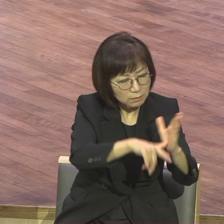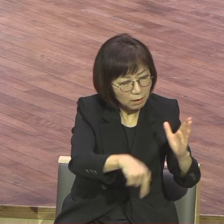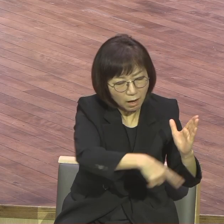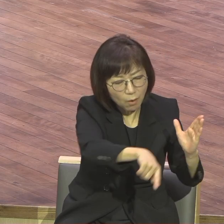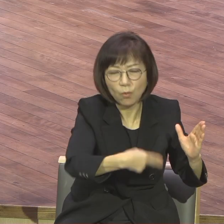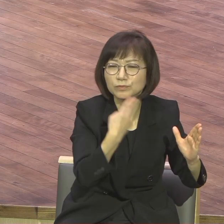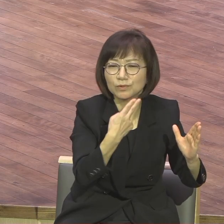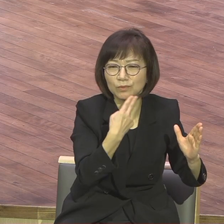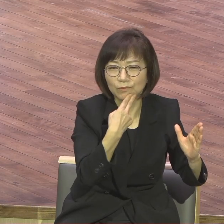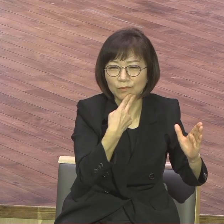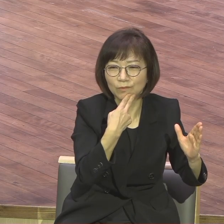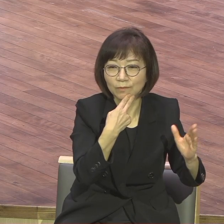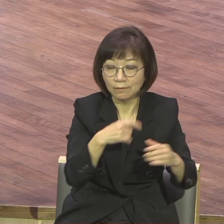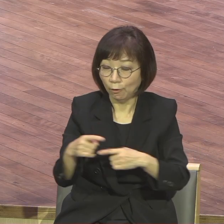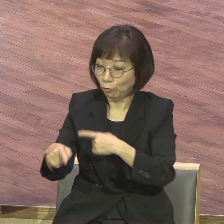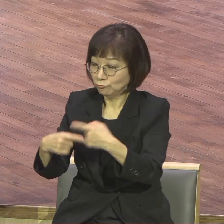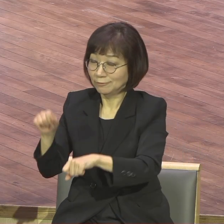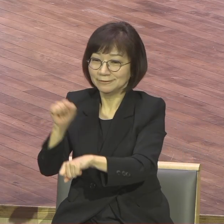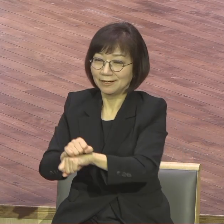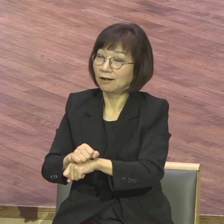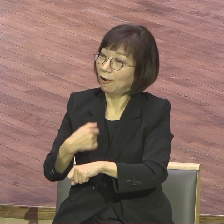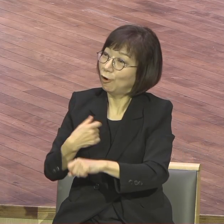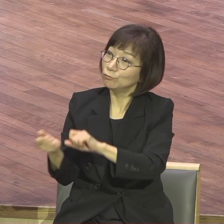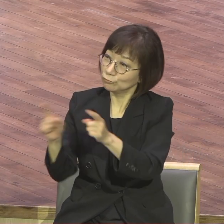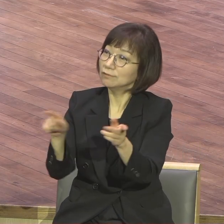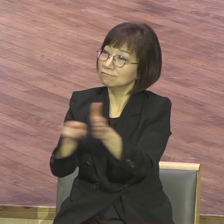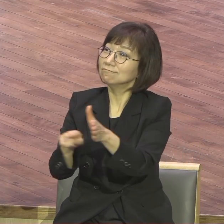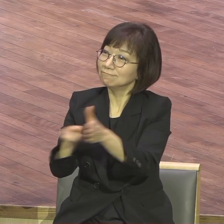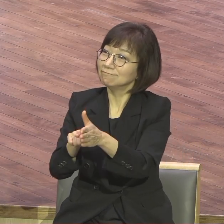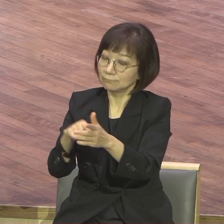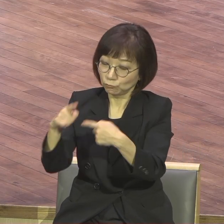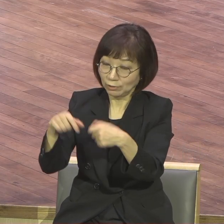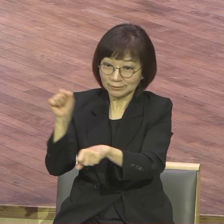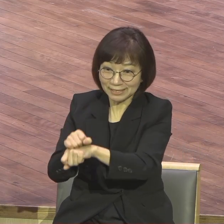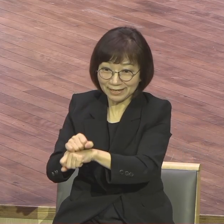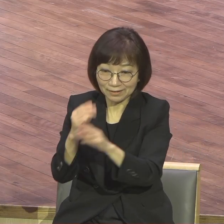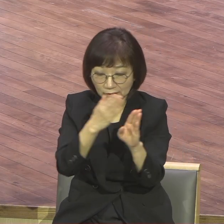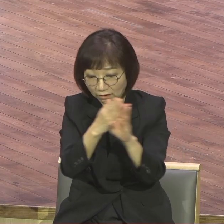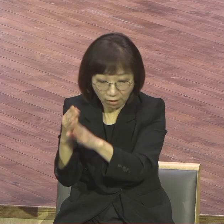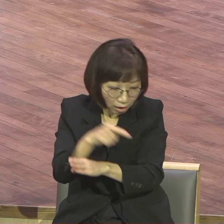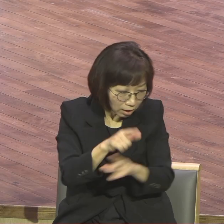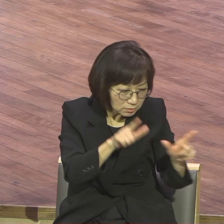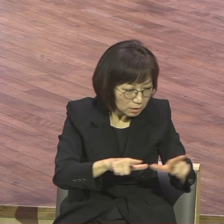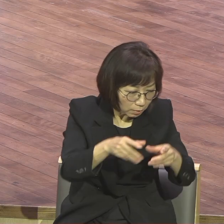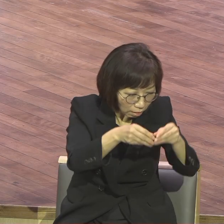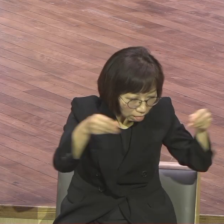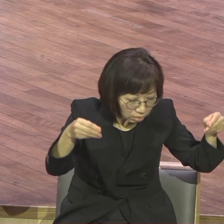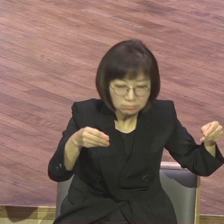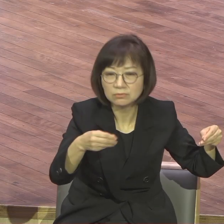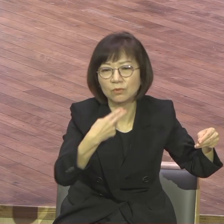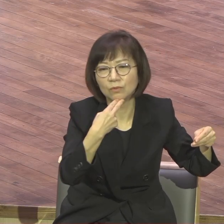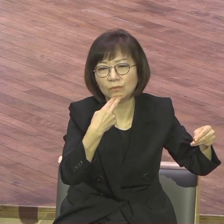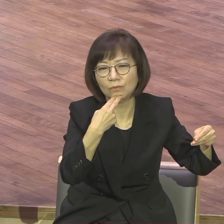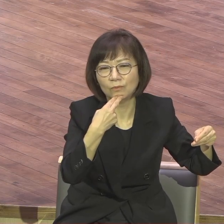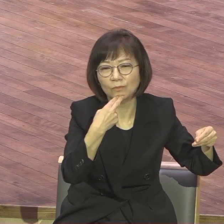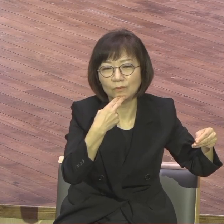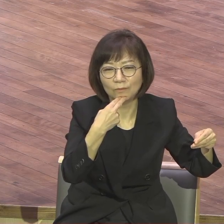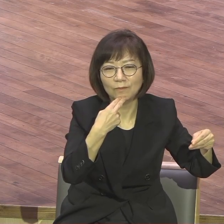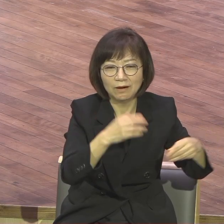막연히 부활을 자신의 죽음 이후에 일어날 어떤 일정도 내가 죽고 나면